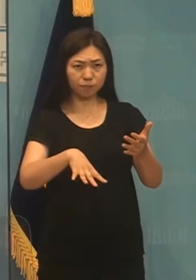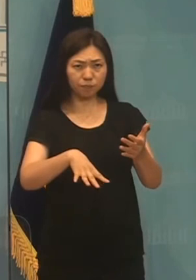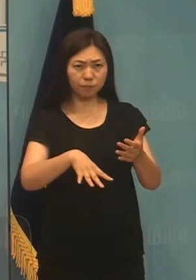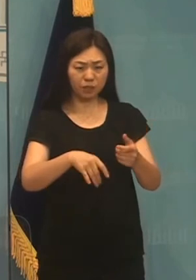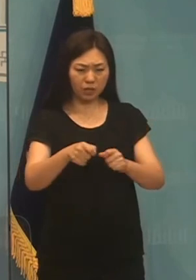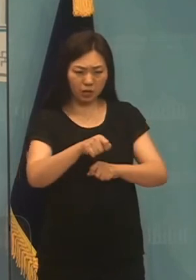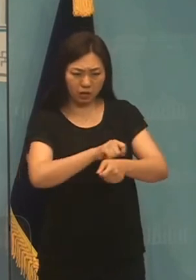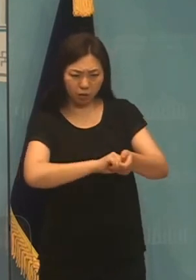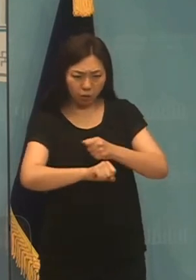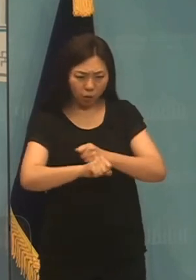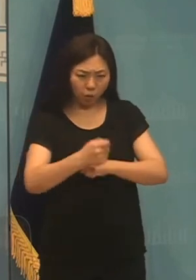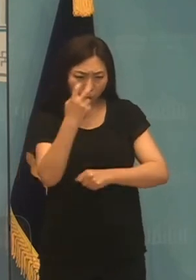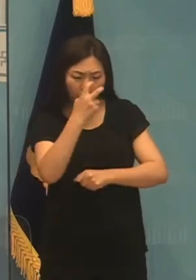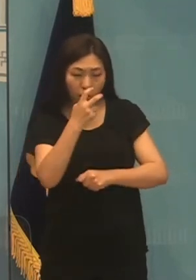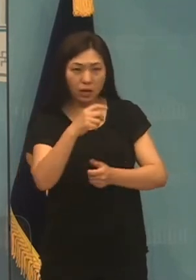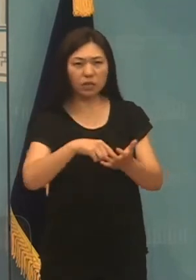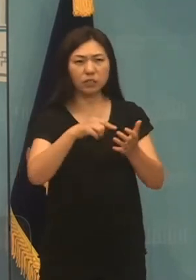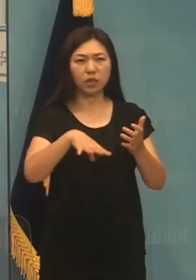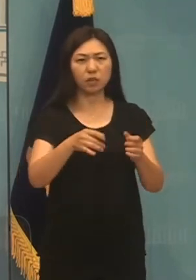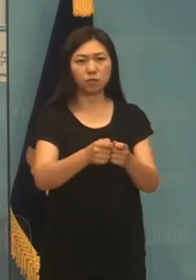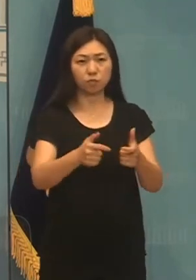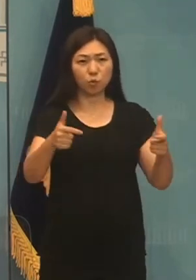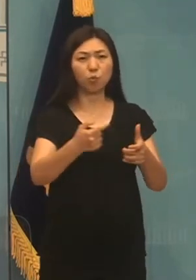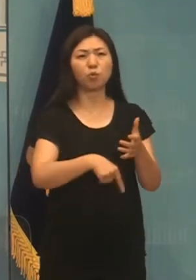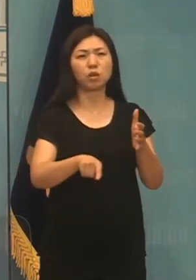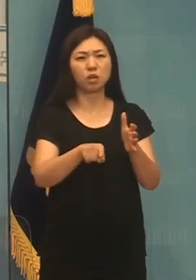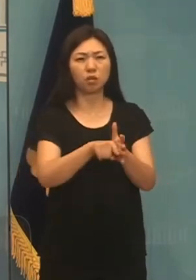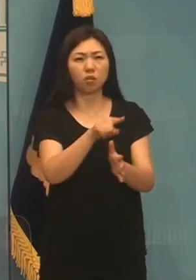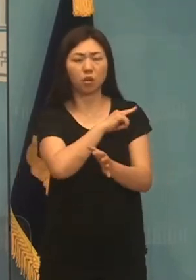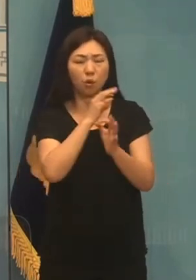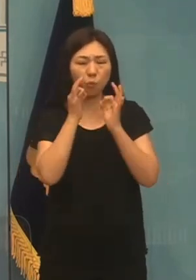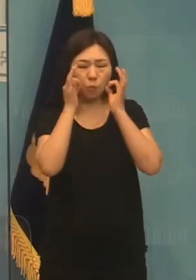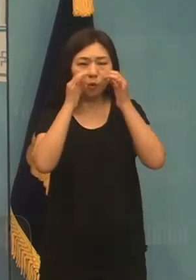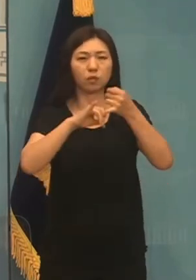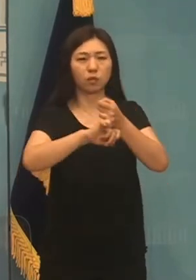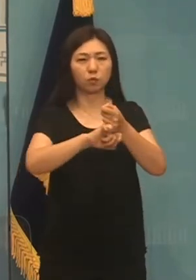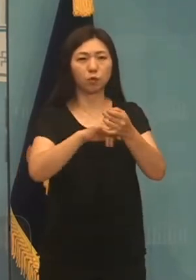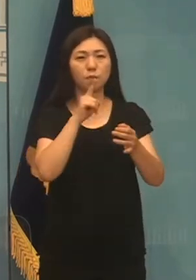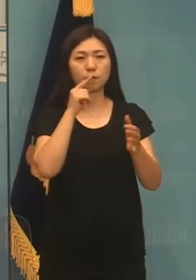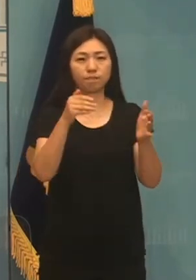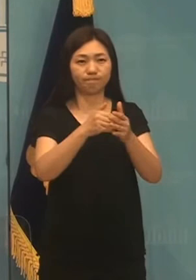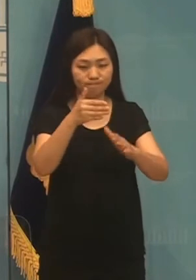이루어질 수 있도록 최선의 노력을 다하겠습니다. 이상입니다.